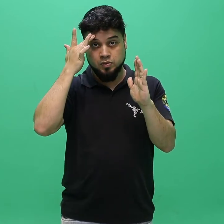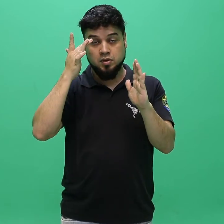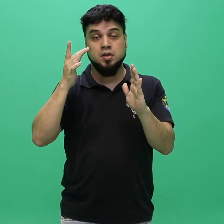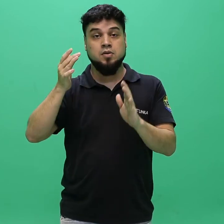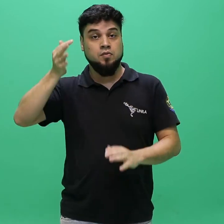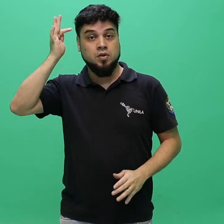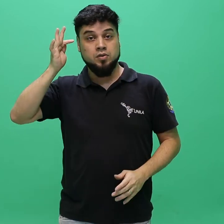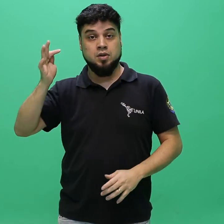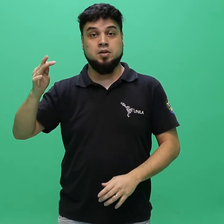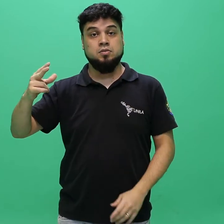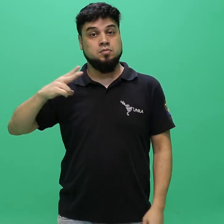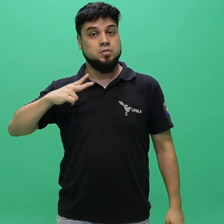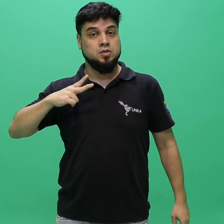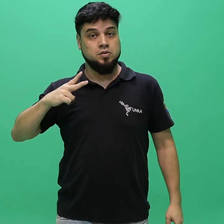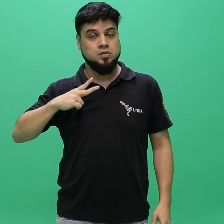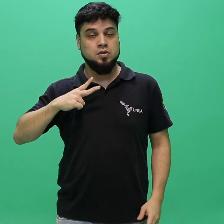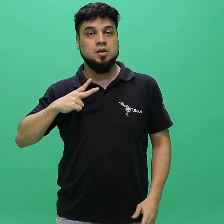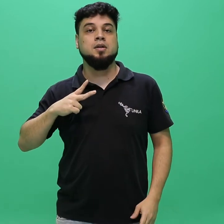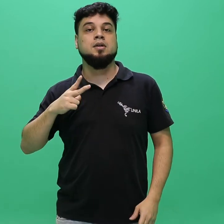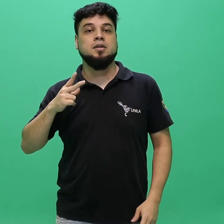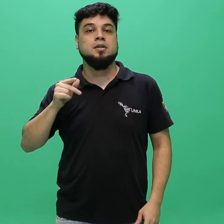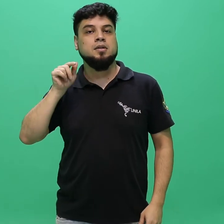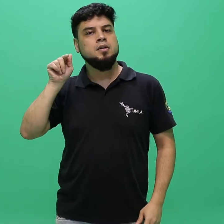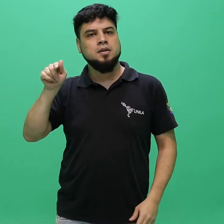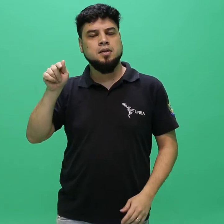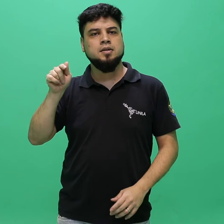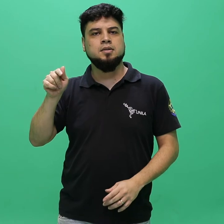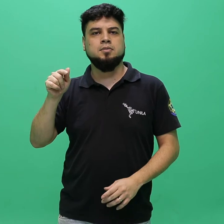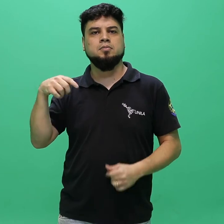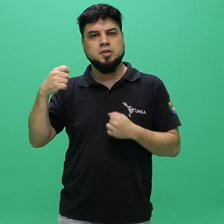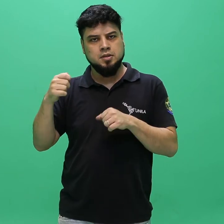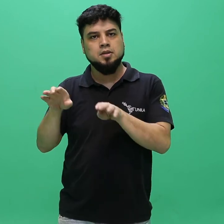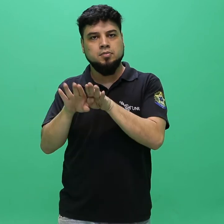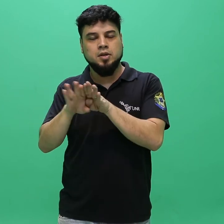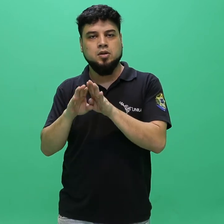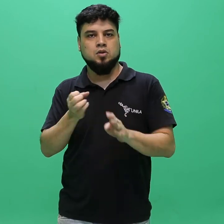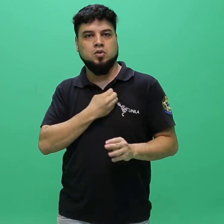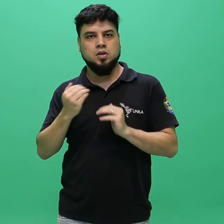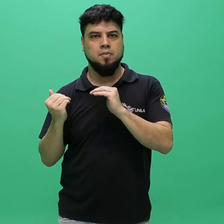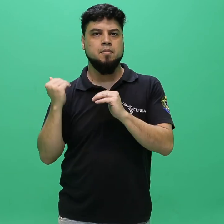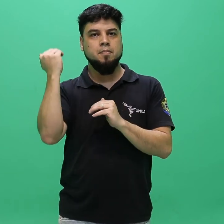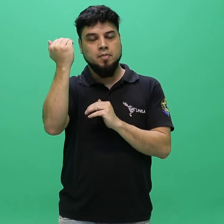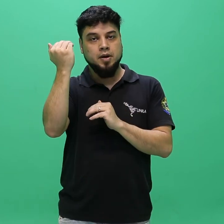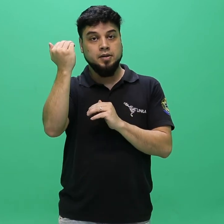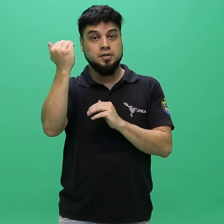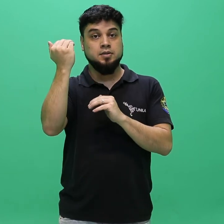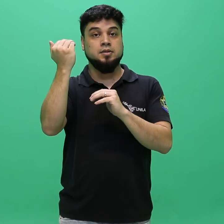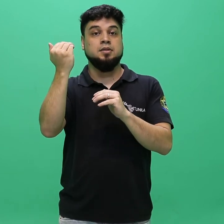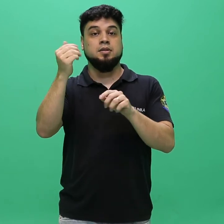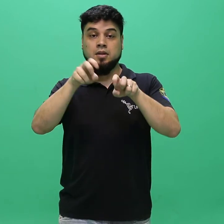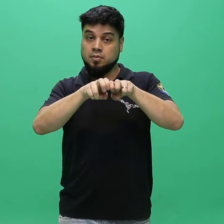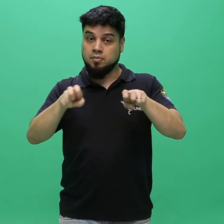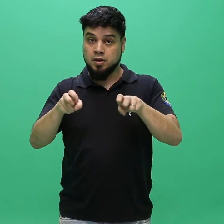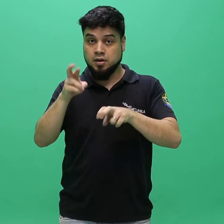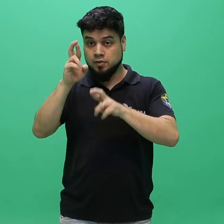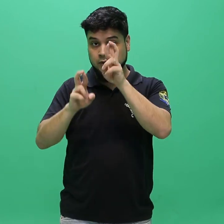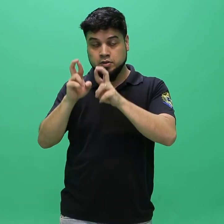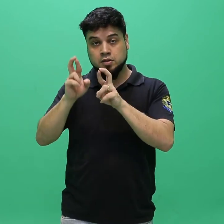candidatos oriundos de instituições privadas que obtiverem maior nota na avaliação da banca